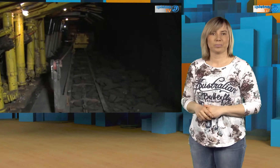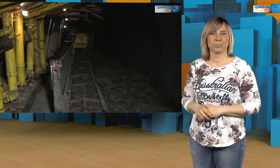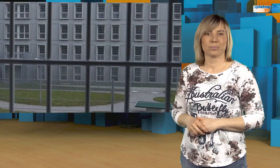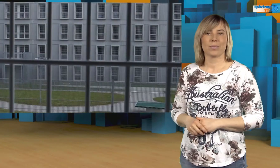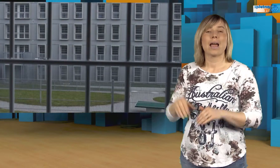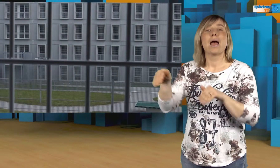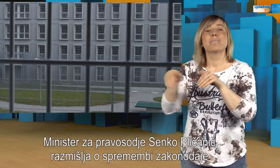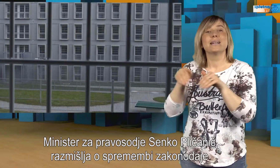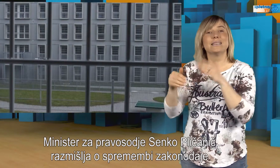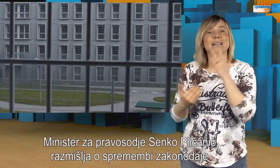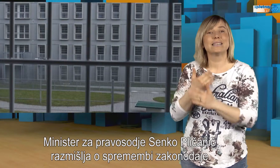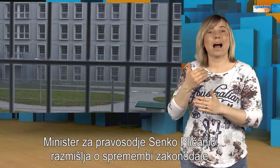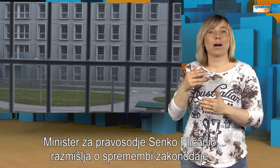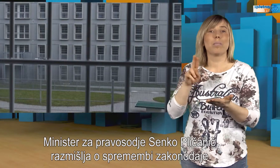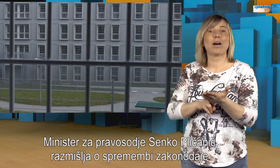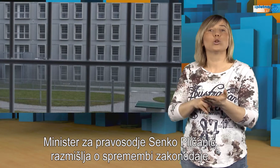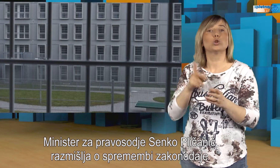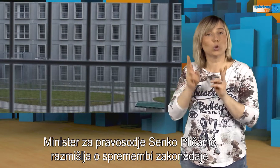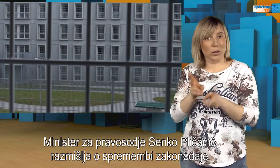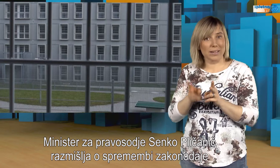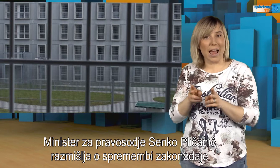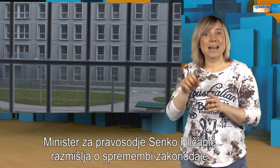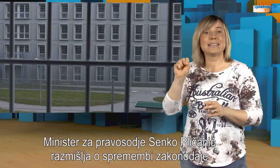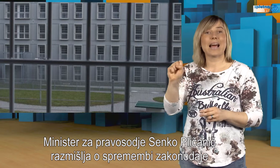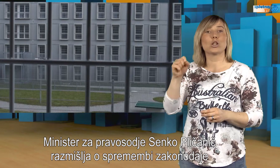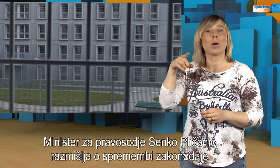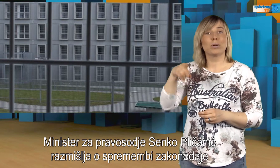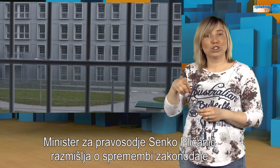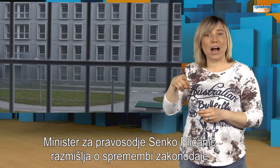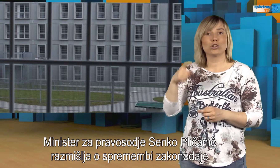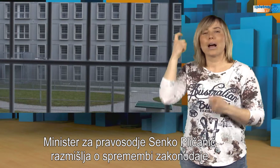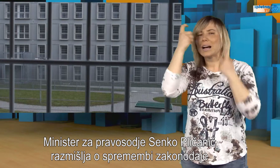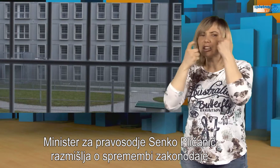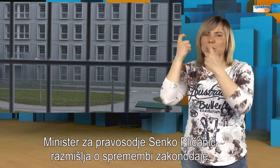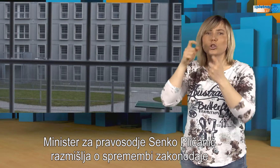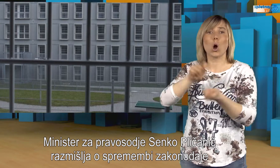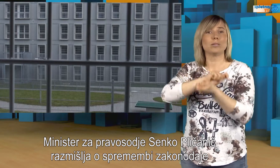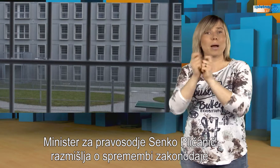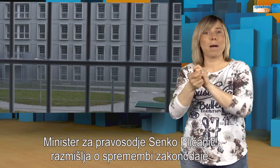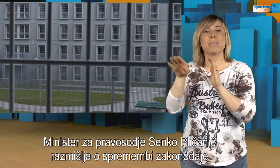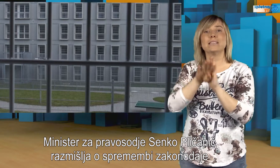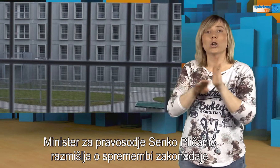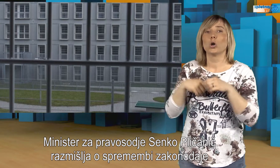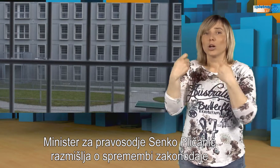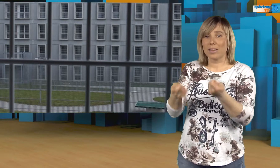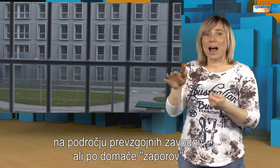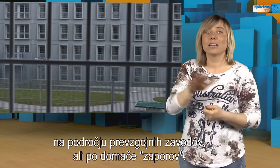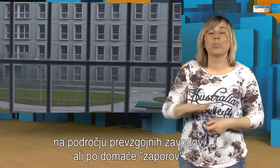Minister za pravosodje Senko Pličanič razmišlja o spremembi zakonodaje na področju prevzgojnih zavodov